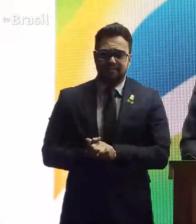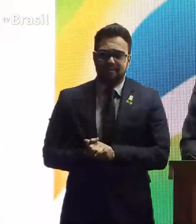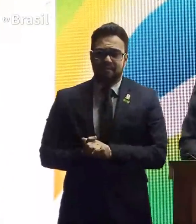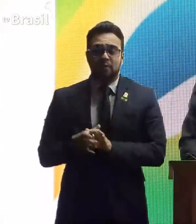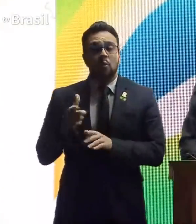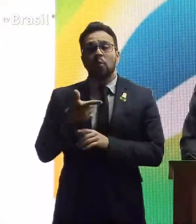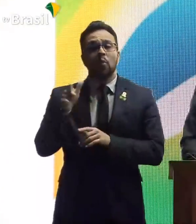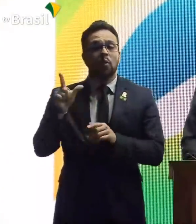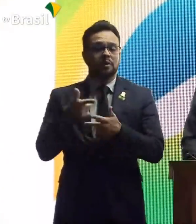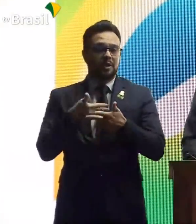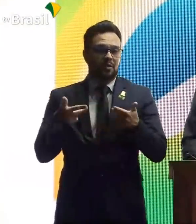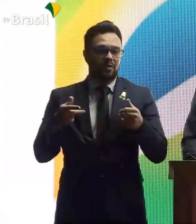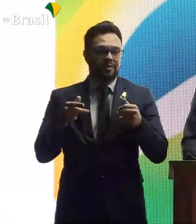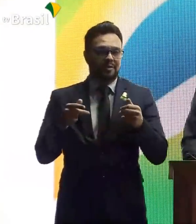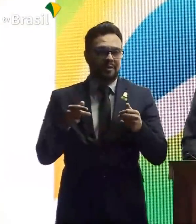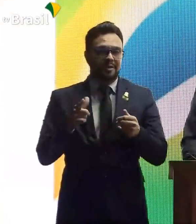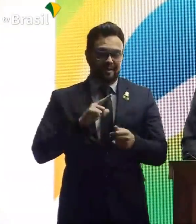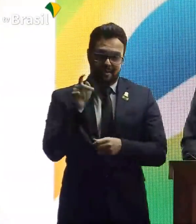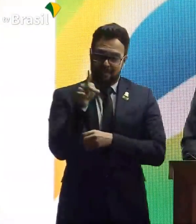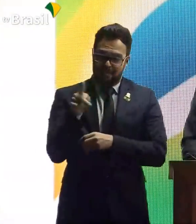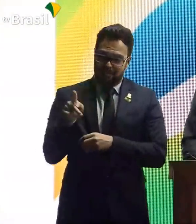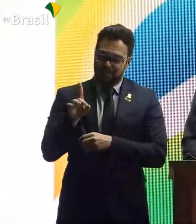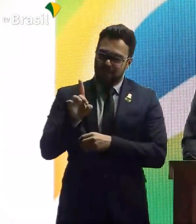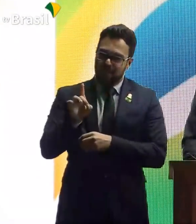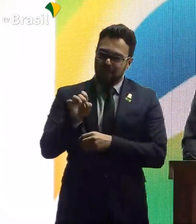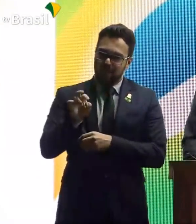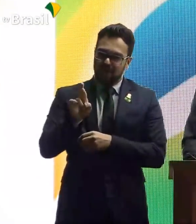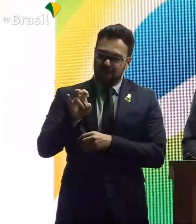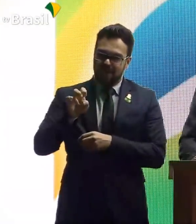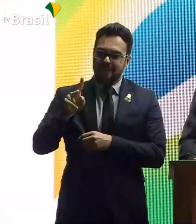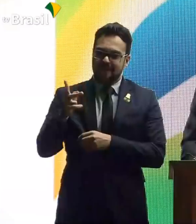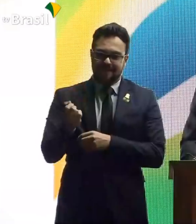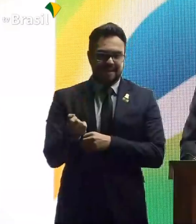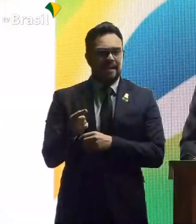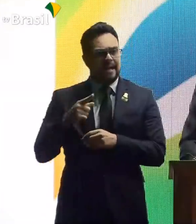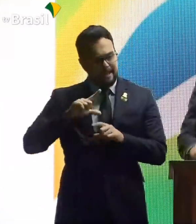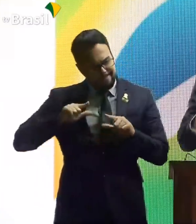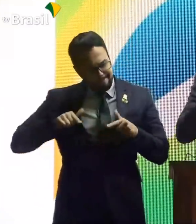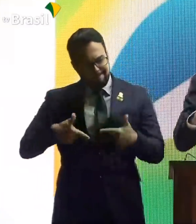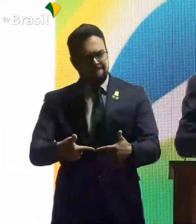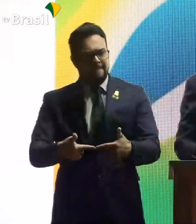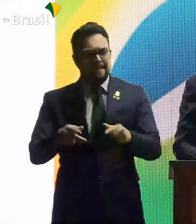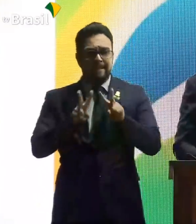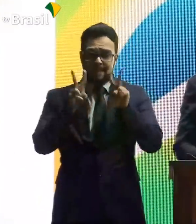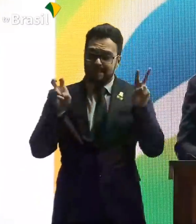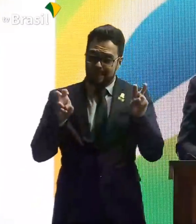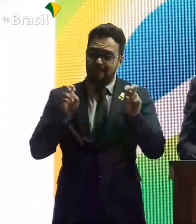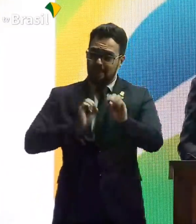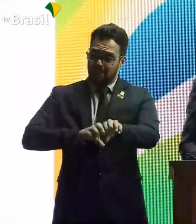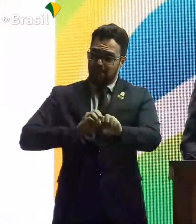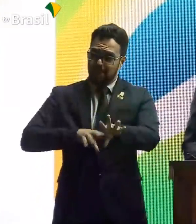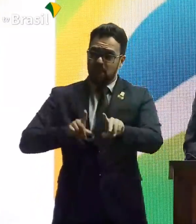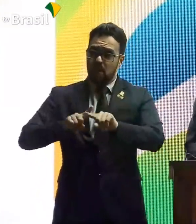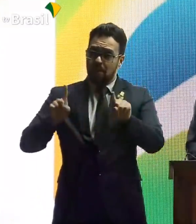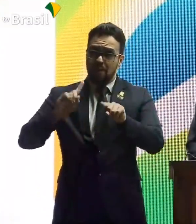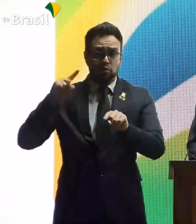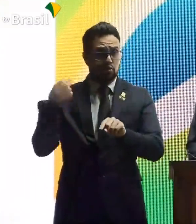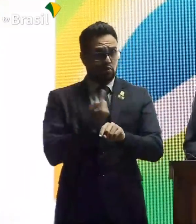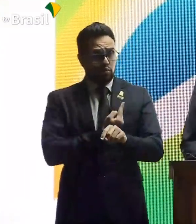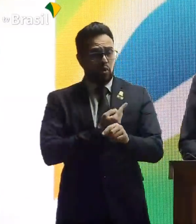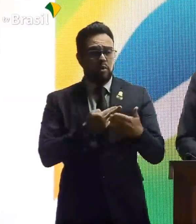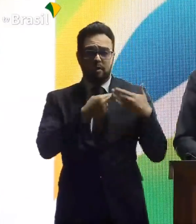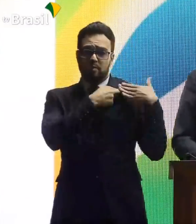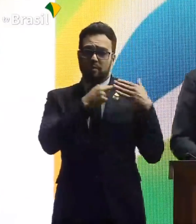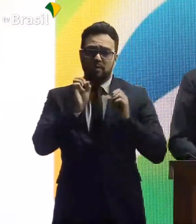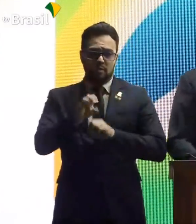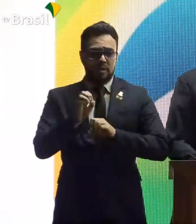Outra coisa, tem aqui a professora Dorinha, é uma batalhadora na questão da educação, mas, todos nós aqui somos responsáveis pela educação. Não é só